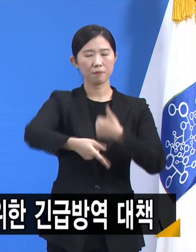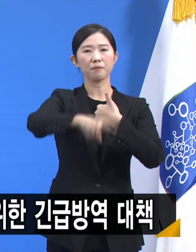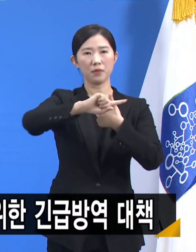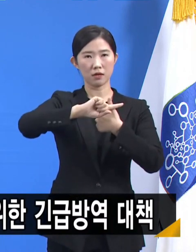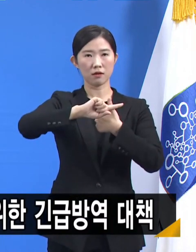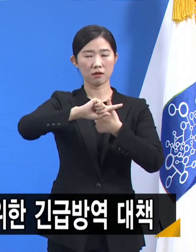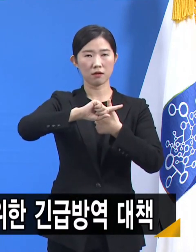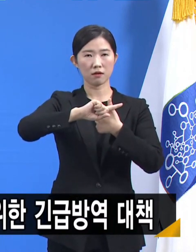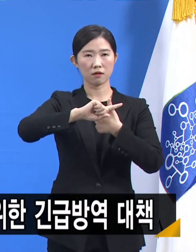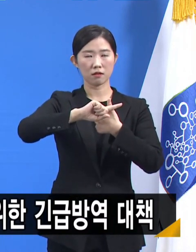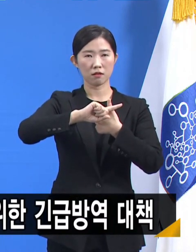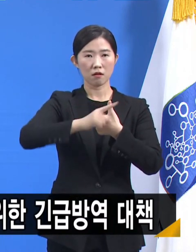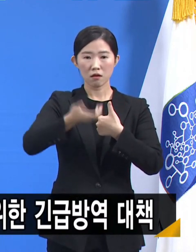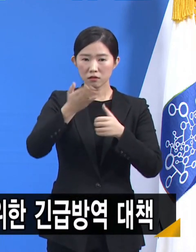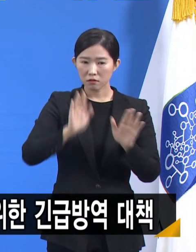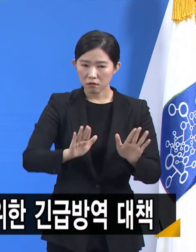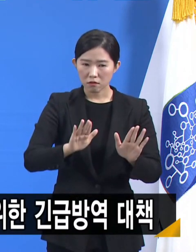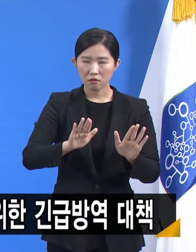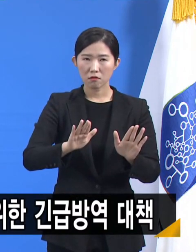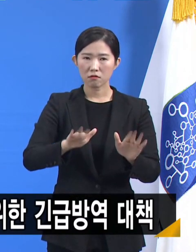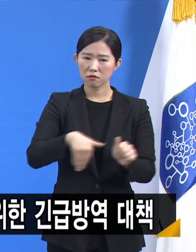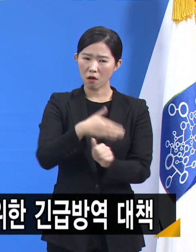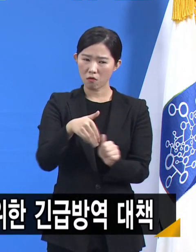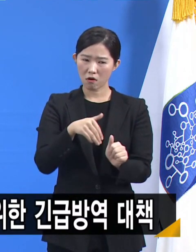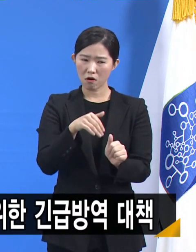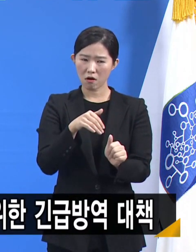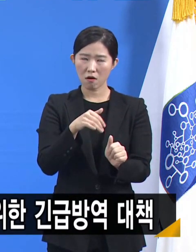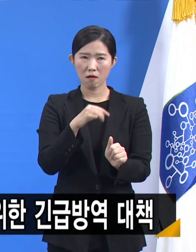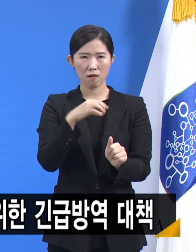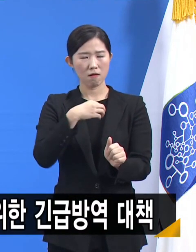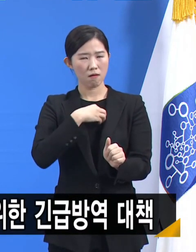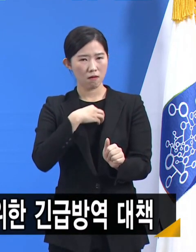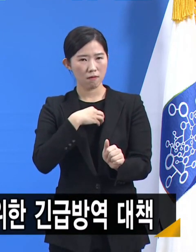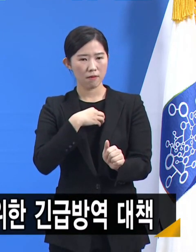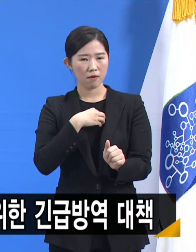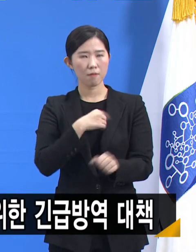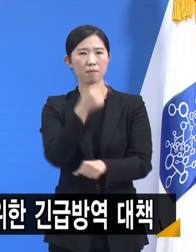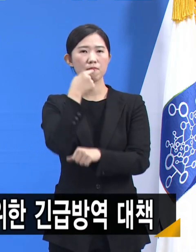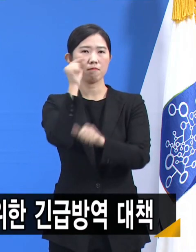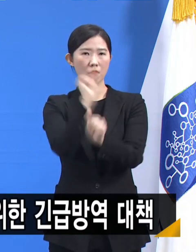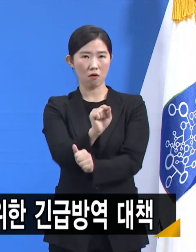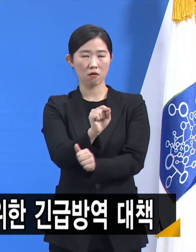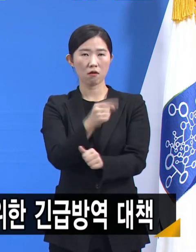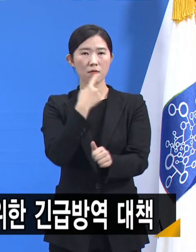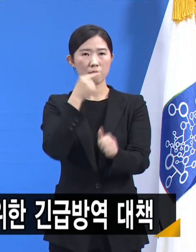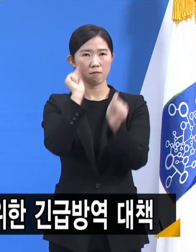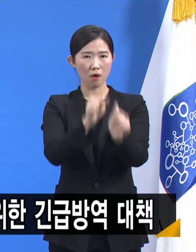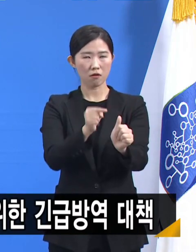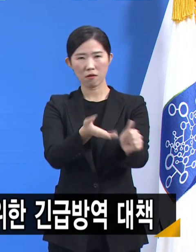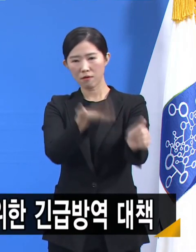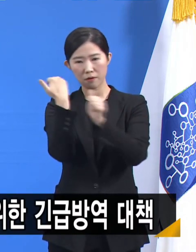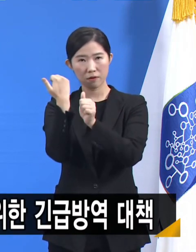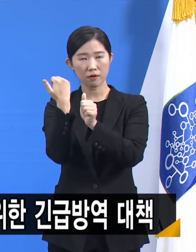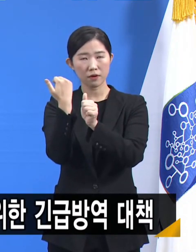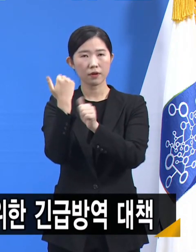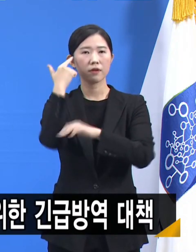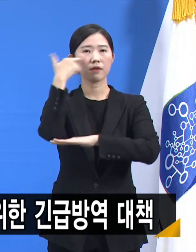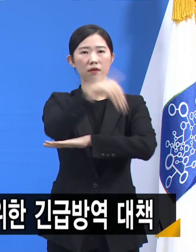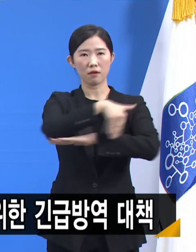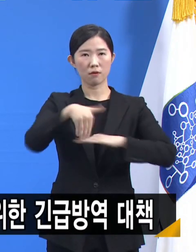상황이 극박한 경우에는 행정명령을 통한 의료인력 긴급 동원도 준비하고 있다는